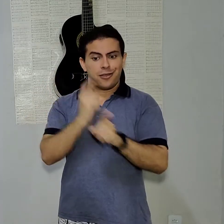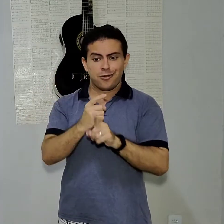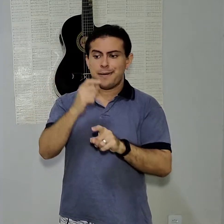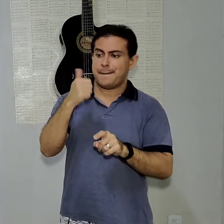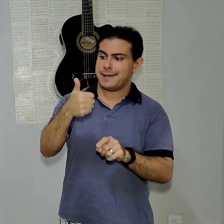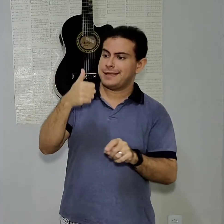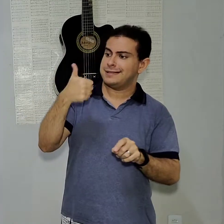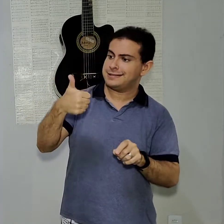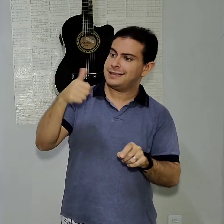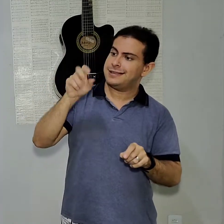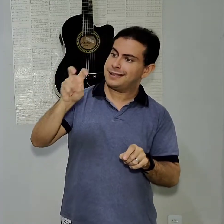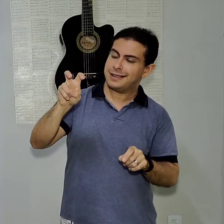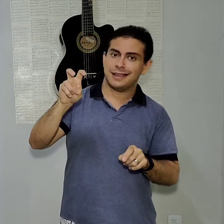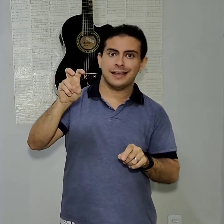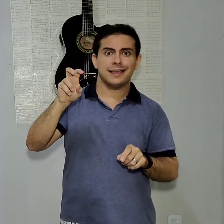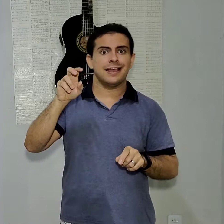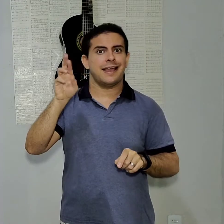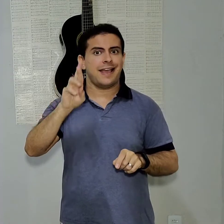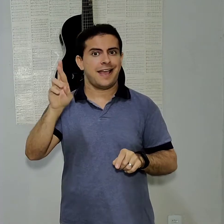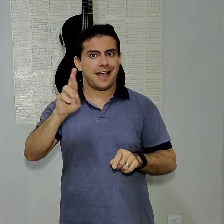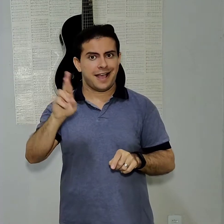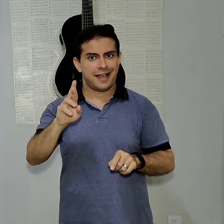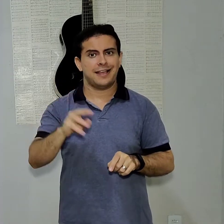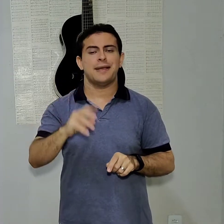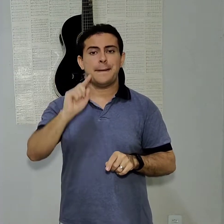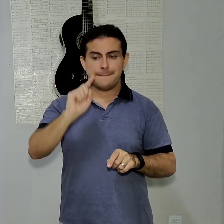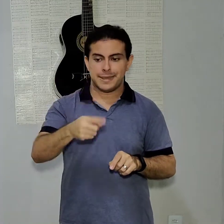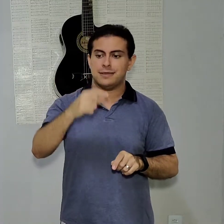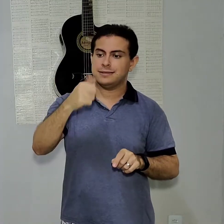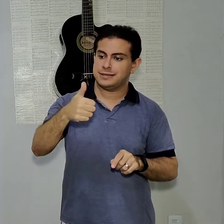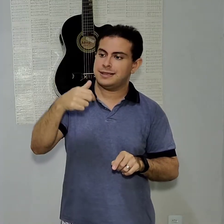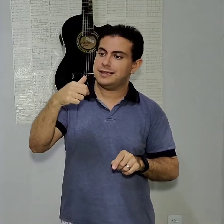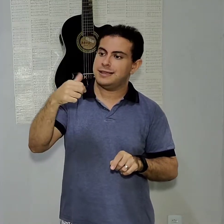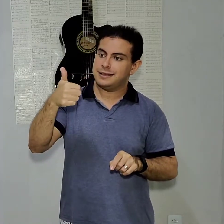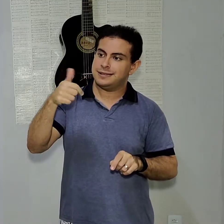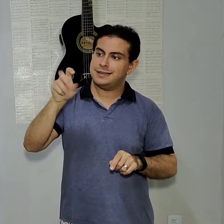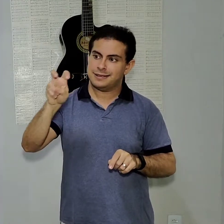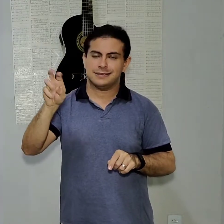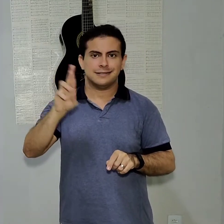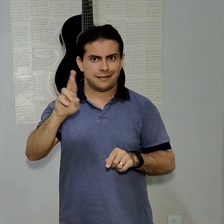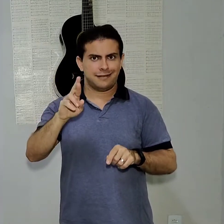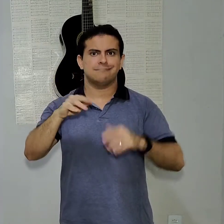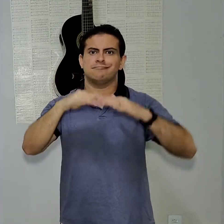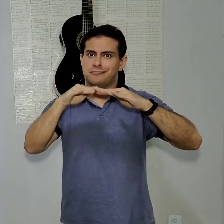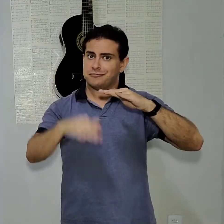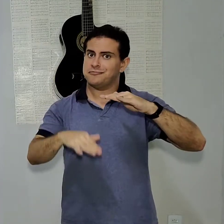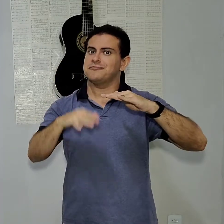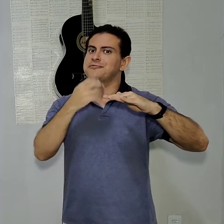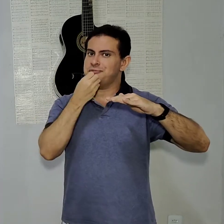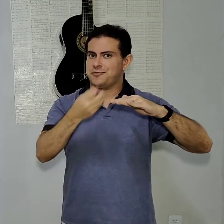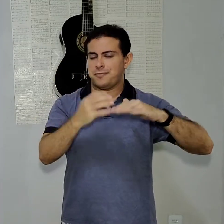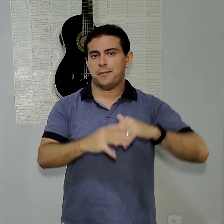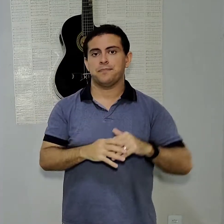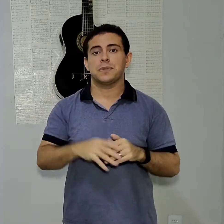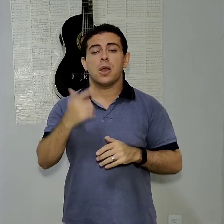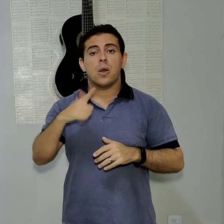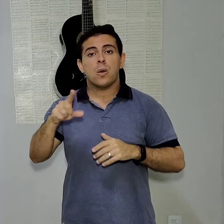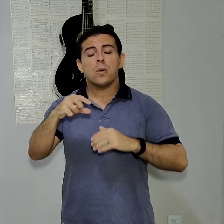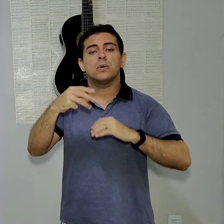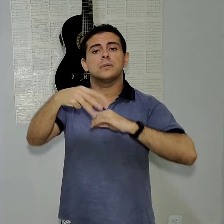estiver abaixo disso, realmente vai estar em promoção. Outro aparelho também é o Moto One Fusion, né? Não é o